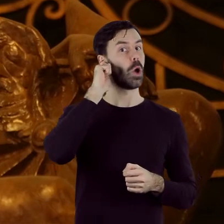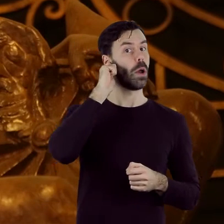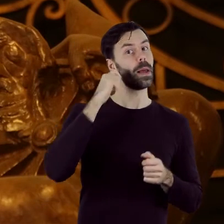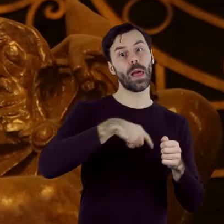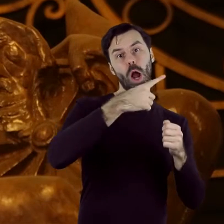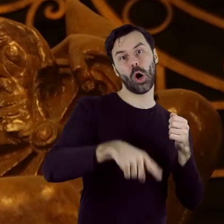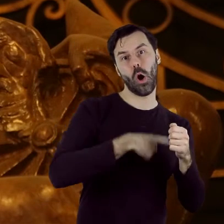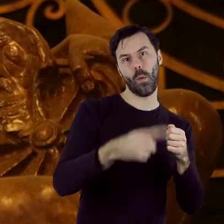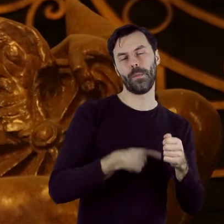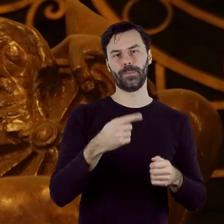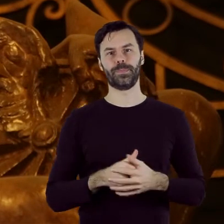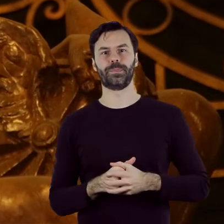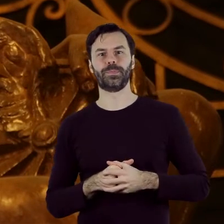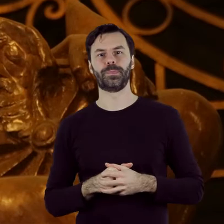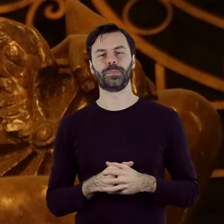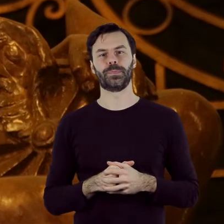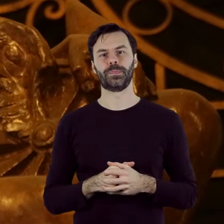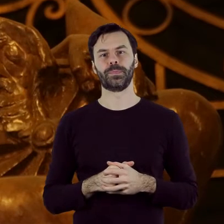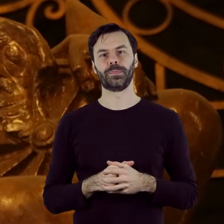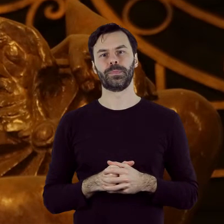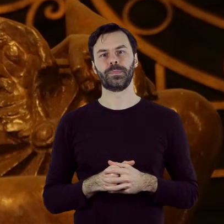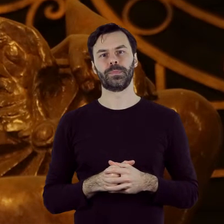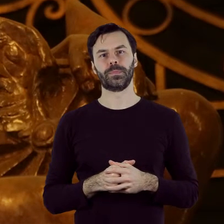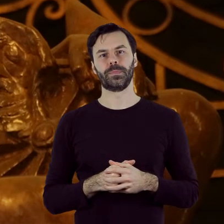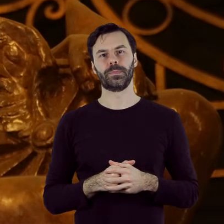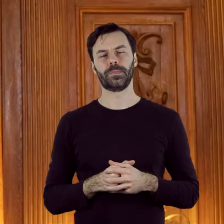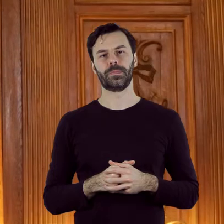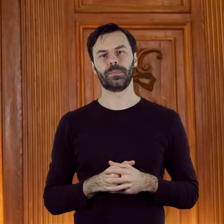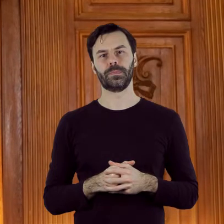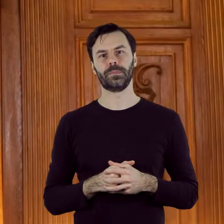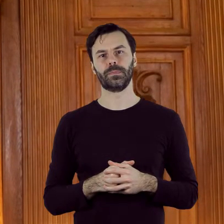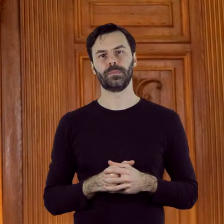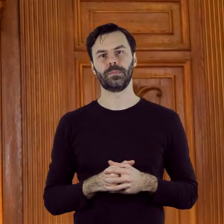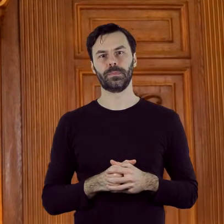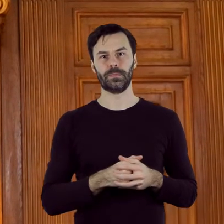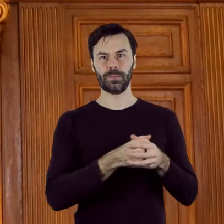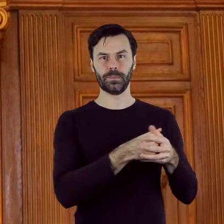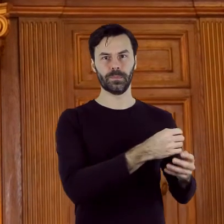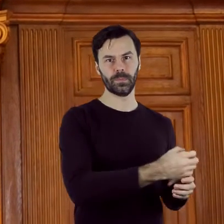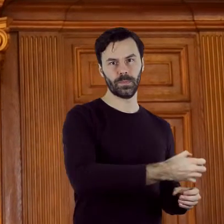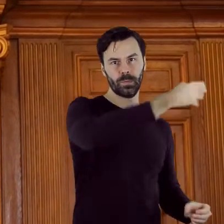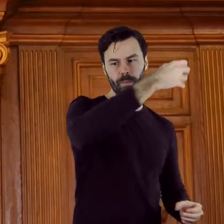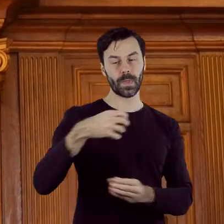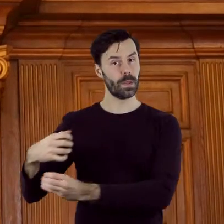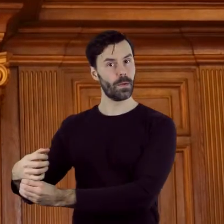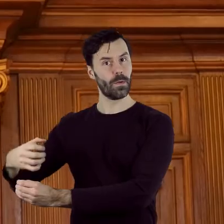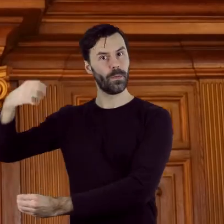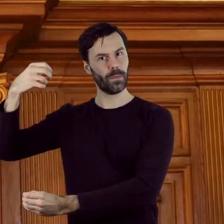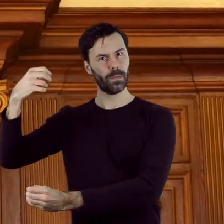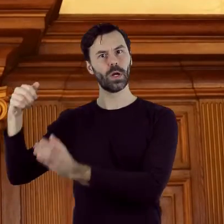podtrzymuje uskrzydlone koło, wsparte na udzie. Duetowi towarzyszą z dwóch stron kolejne przedstawienia